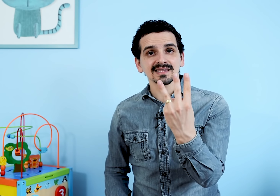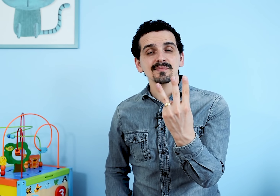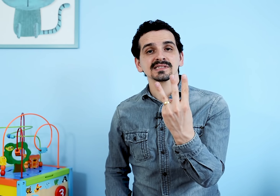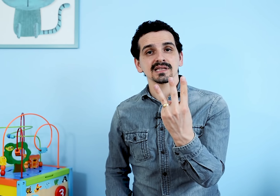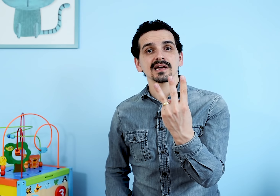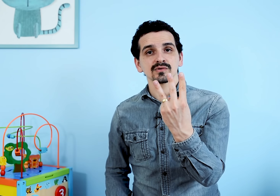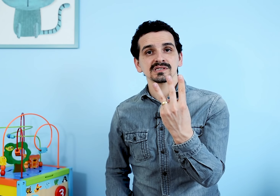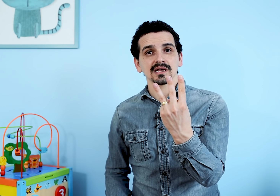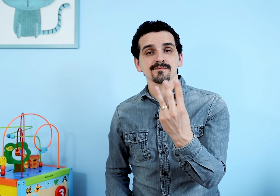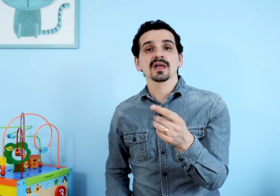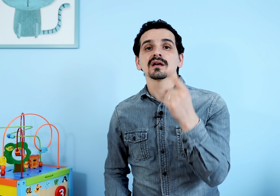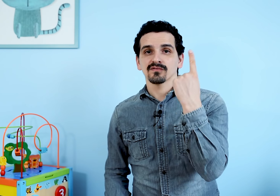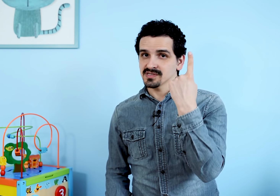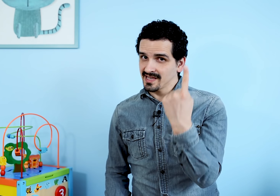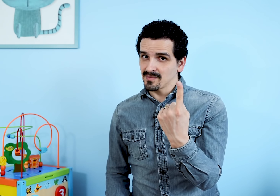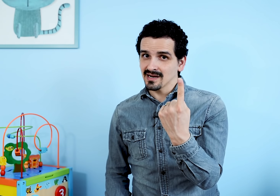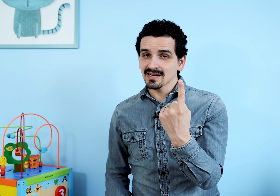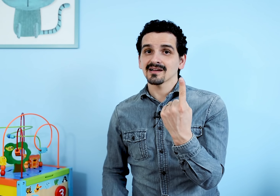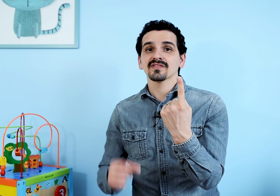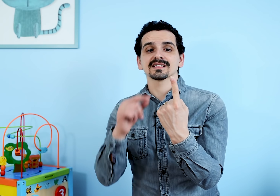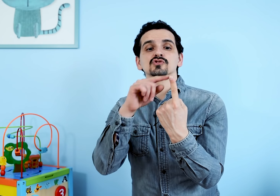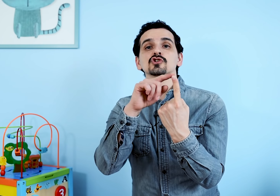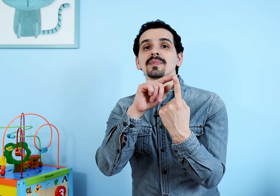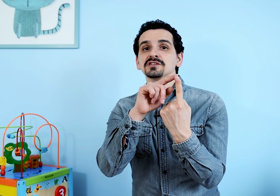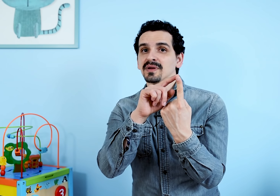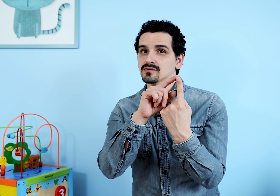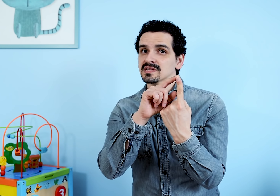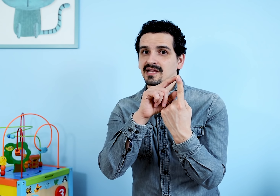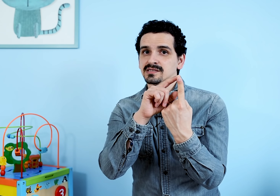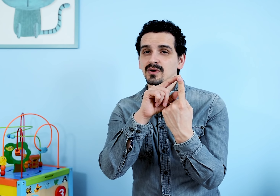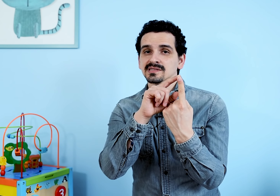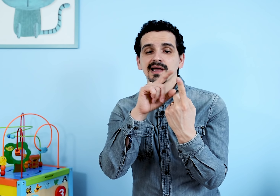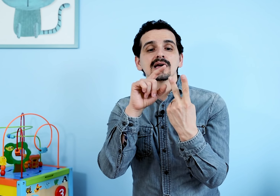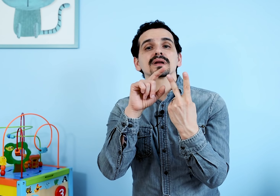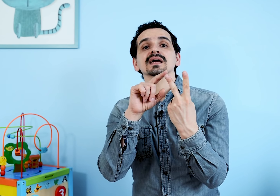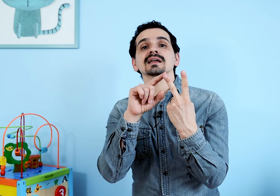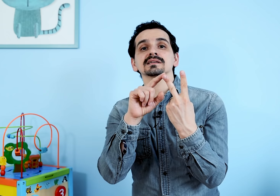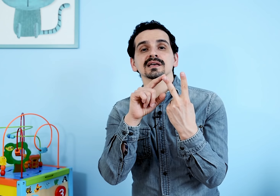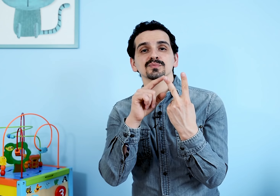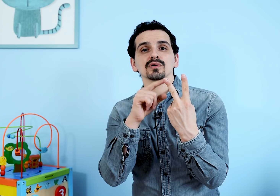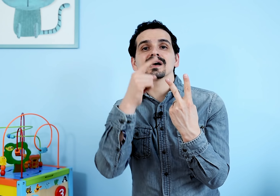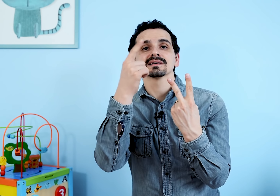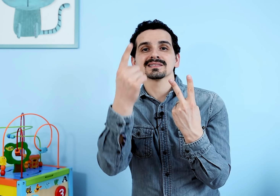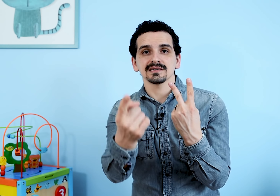etapa seria eu dizer, você quer banana? Fazendo somente a pergunta sem a resposta, para que a criança responda sim.